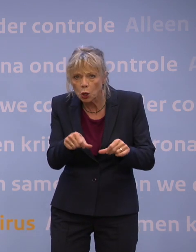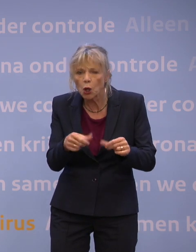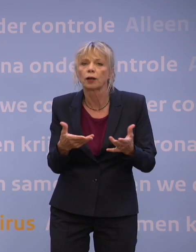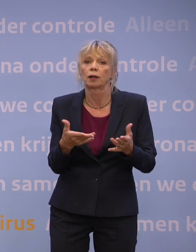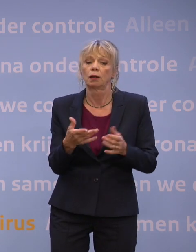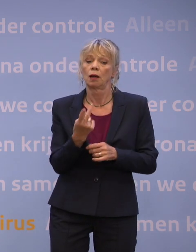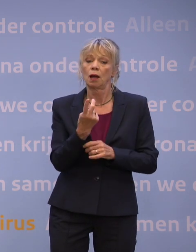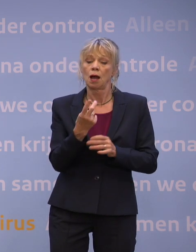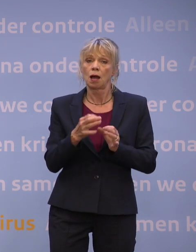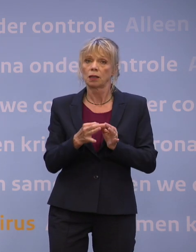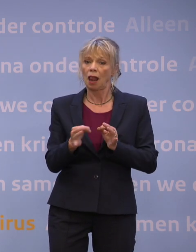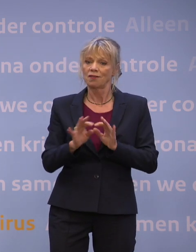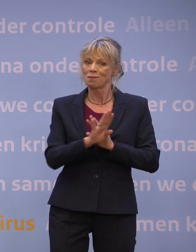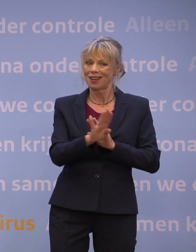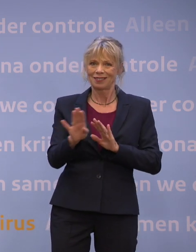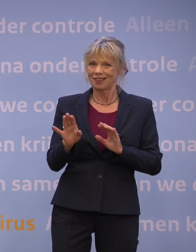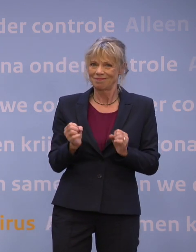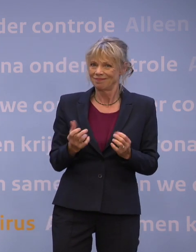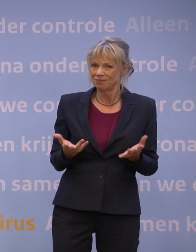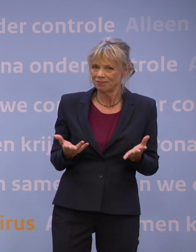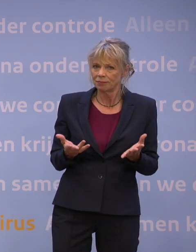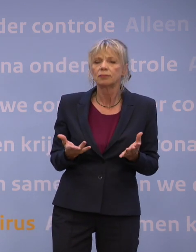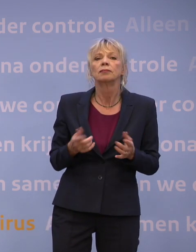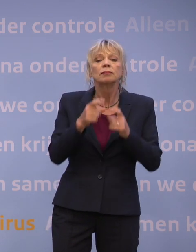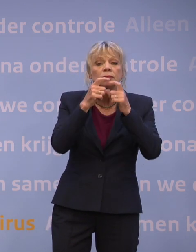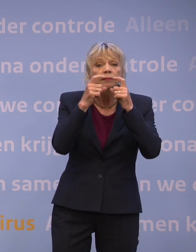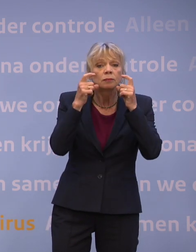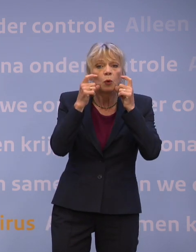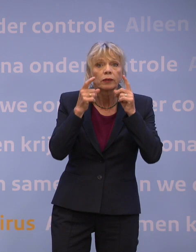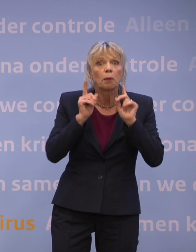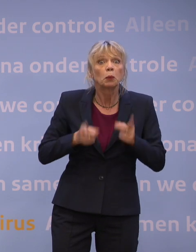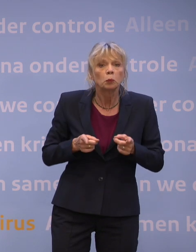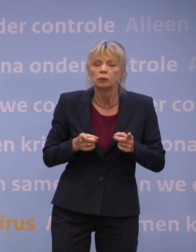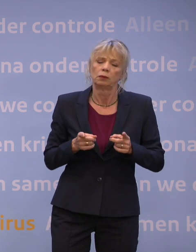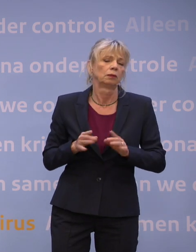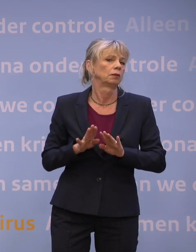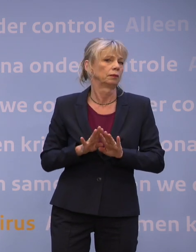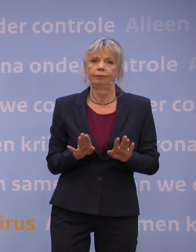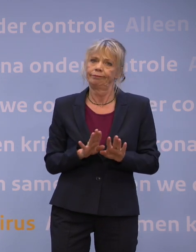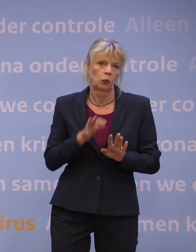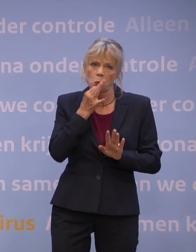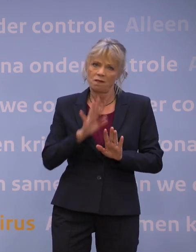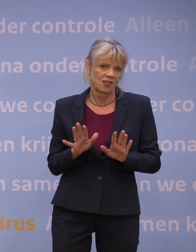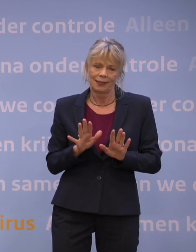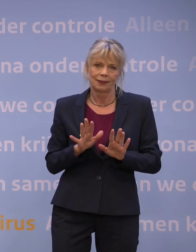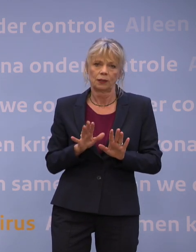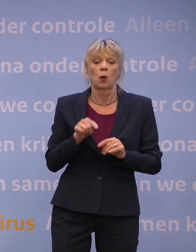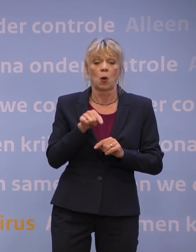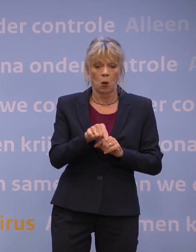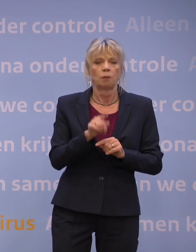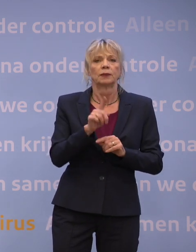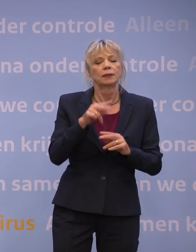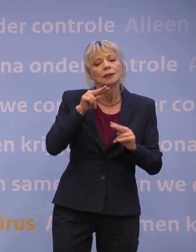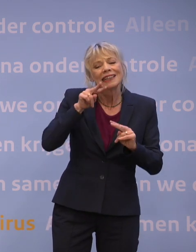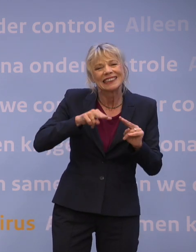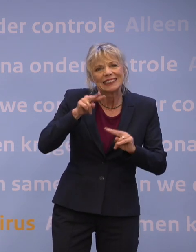uiteraard ook niet goed mogelijk, maar hier vervalt de mondkapjesplicht omdat in die sector registratie en een